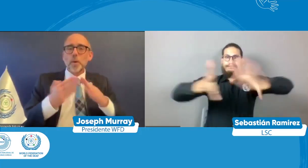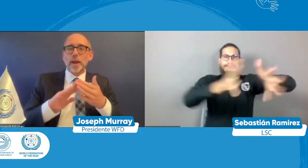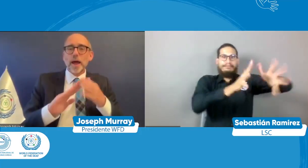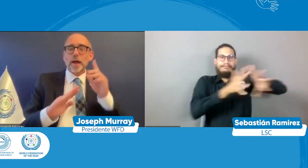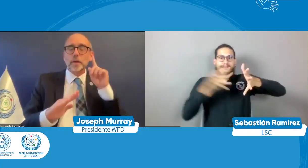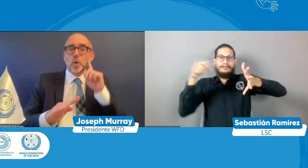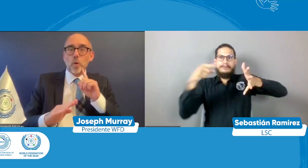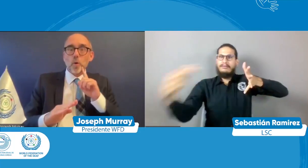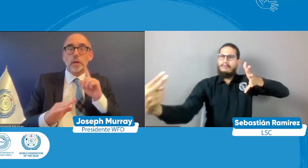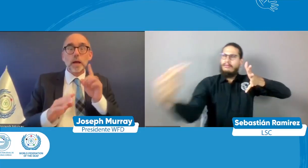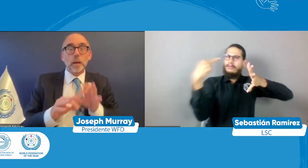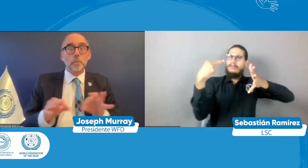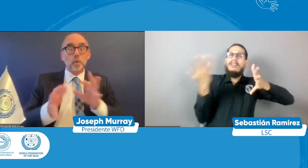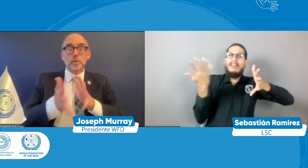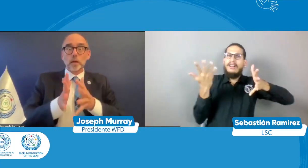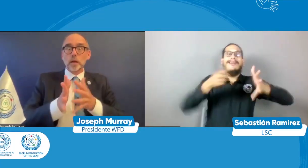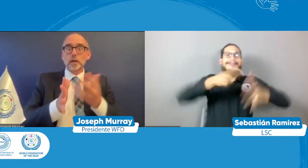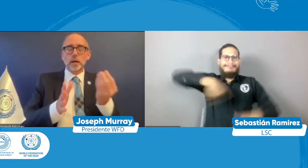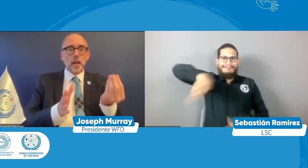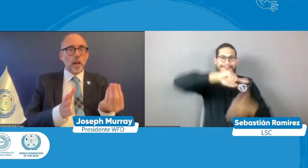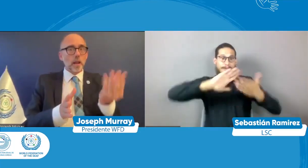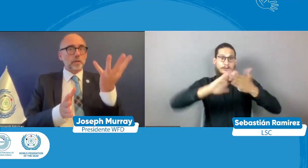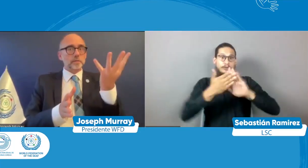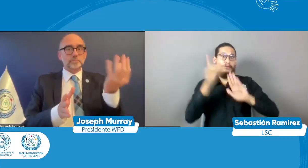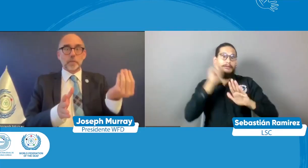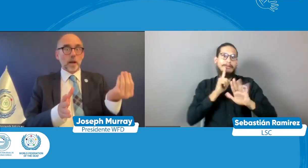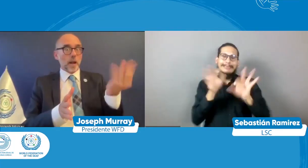ese azul queremos mostrar la comunidad sorda y mostrar la lengua de señas